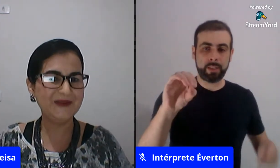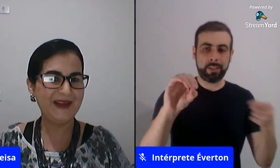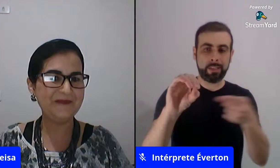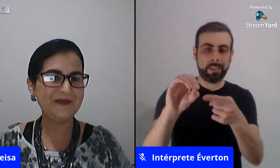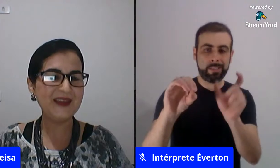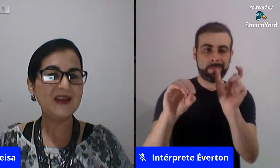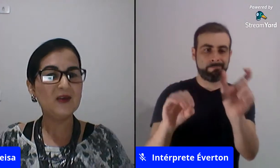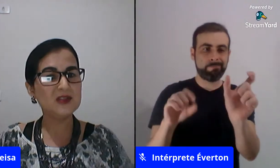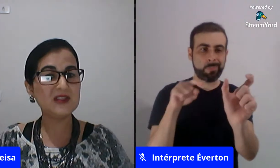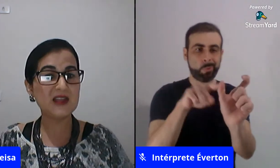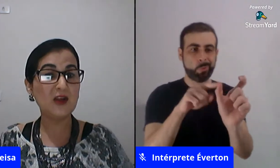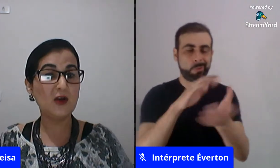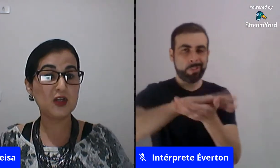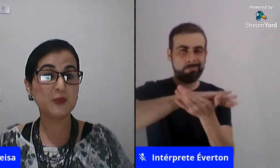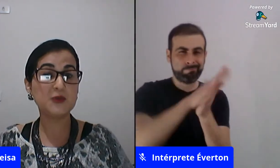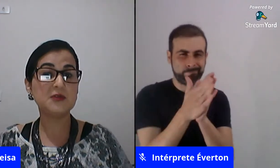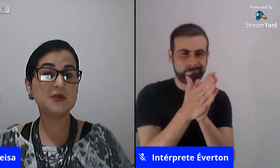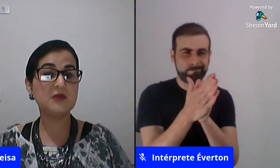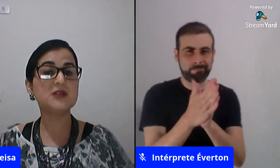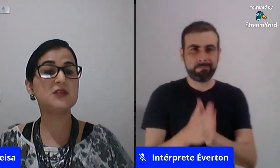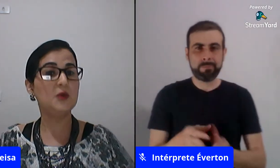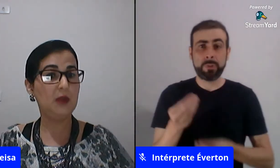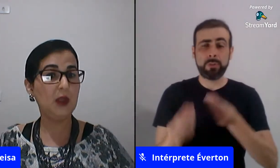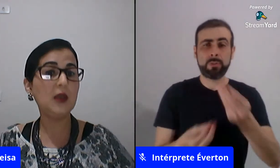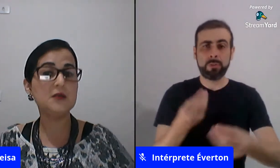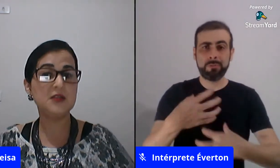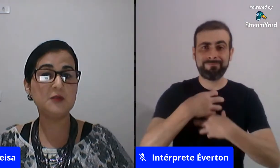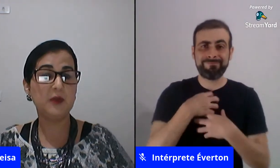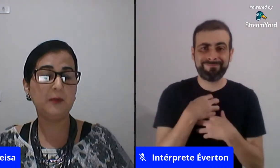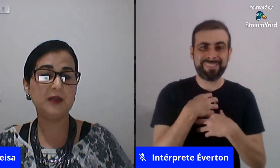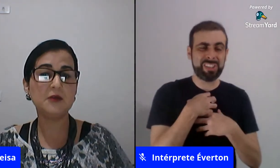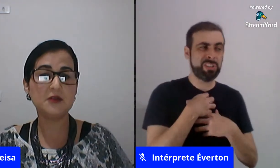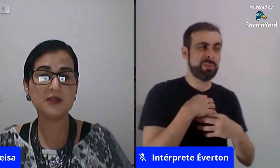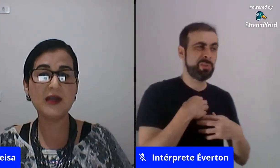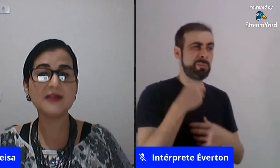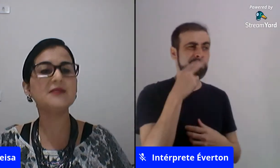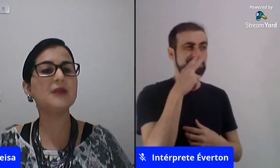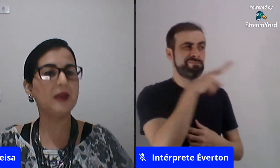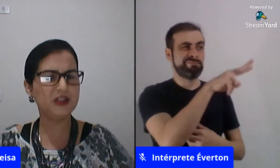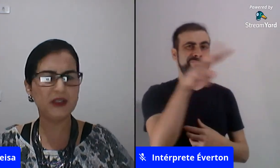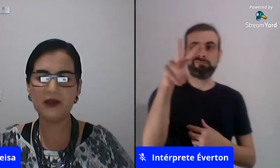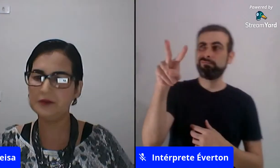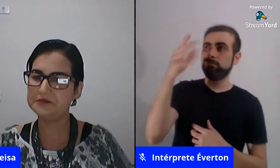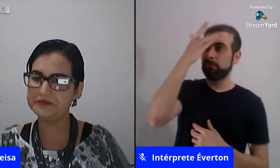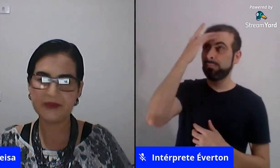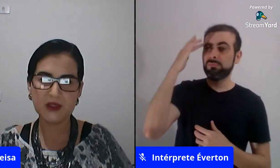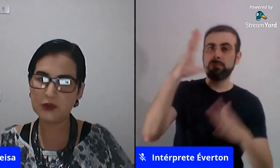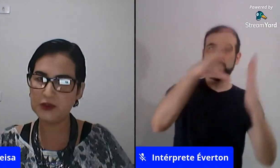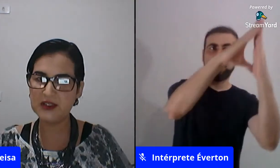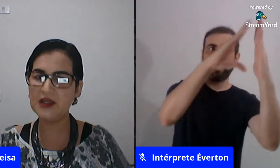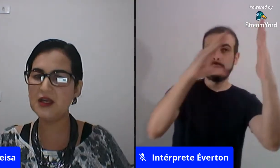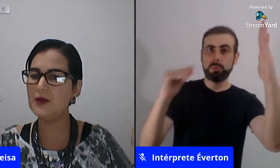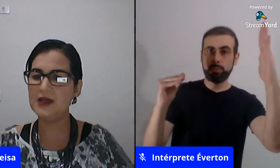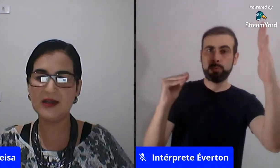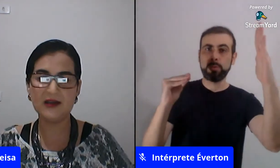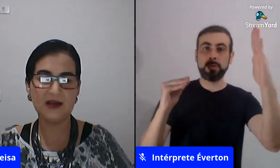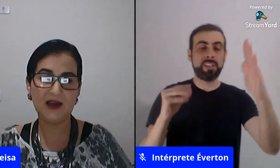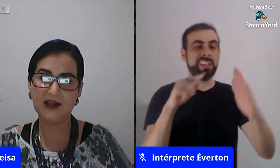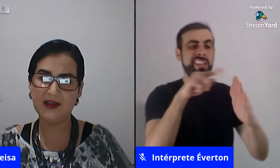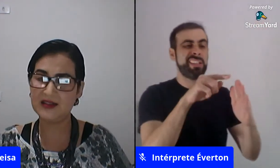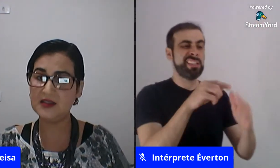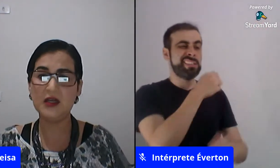opressão né os estereótipos são esses modelos e padrões sociais que também gera exclusão